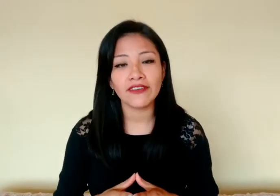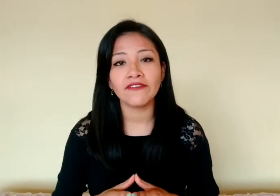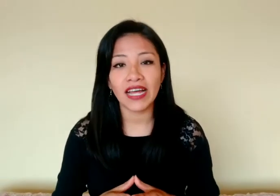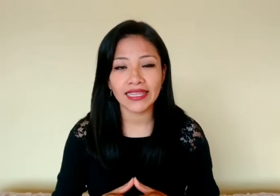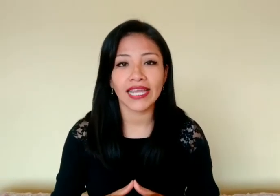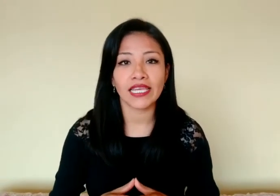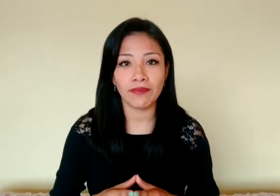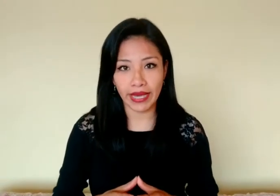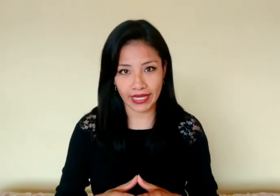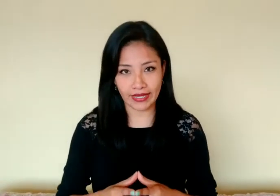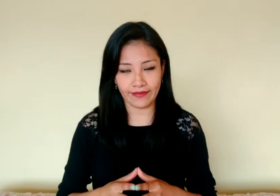falta equipaje.